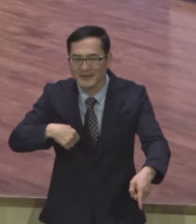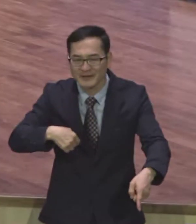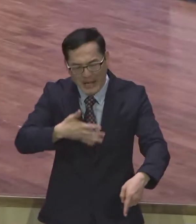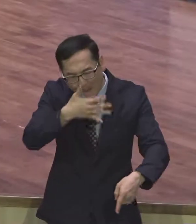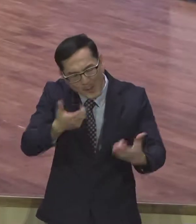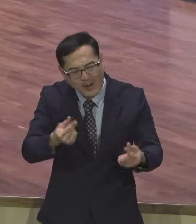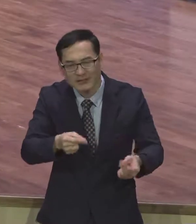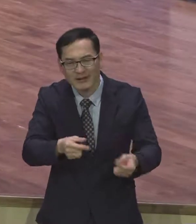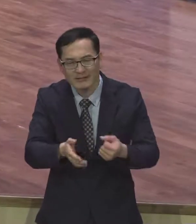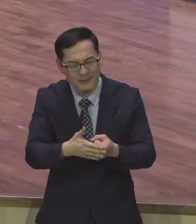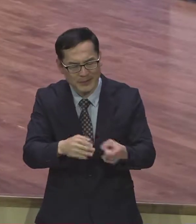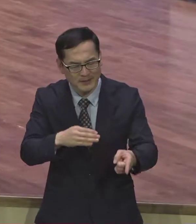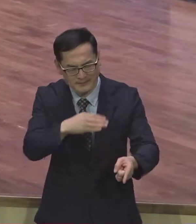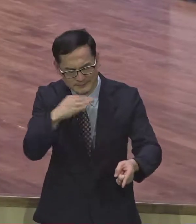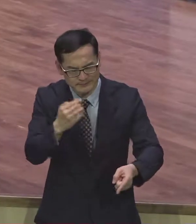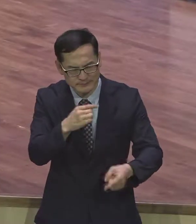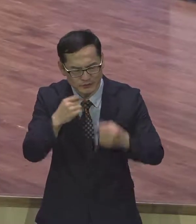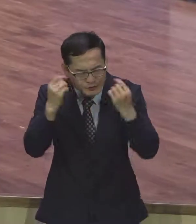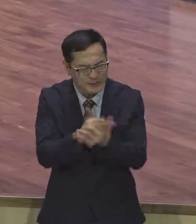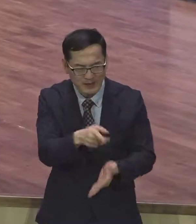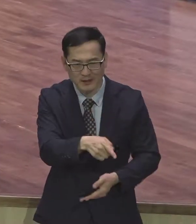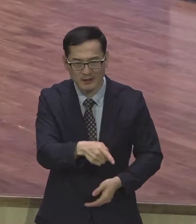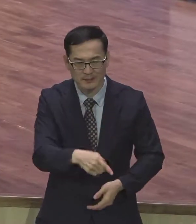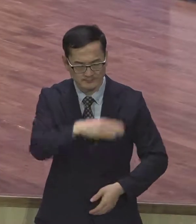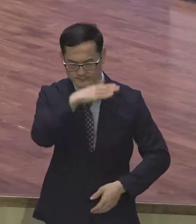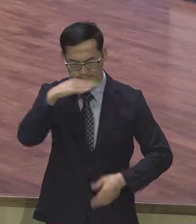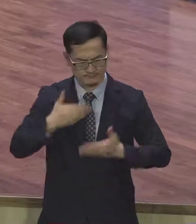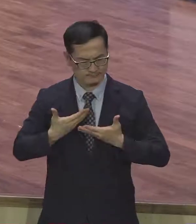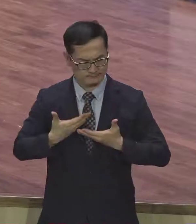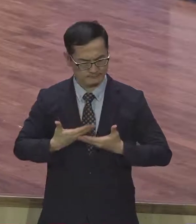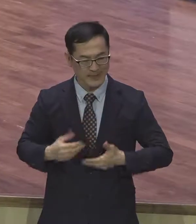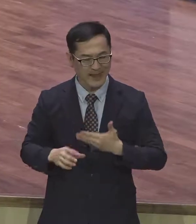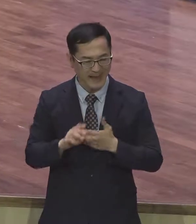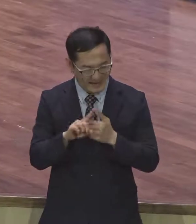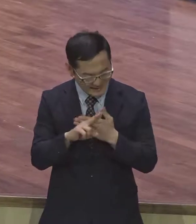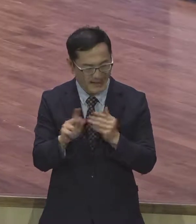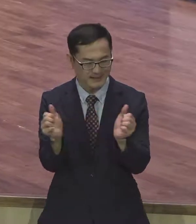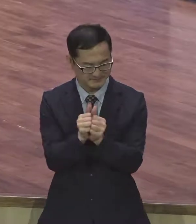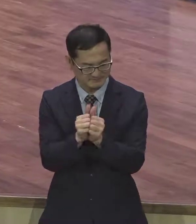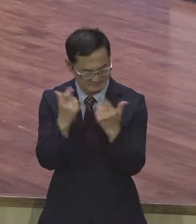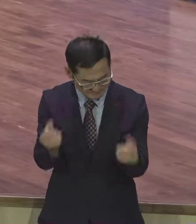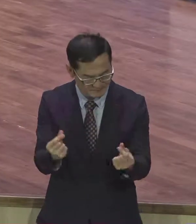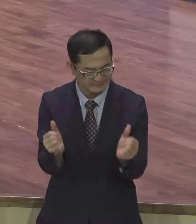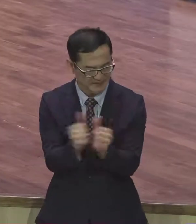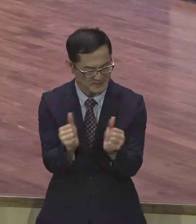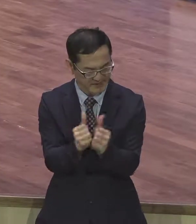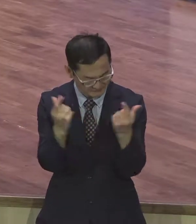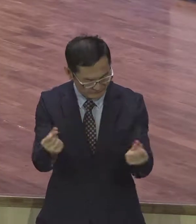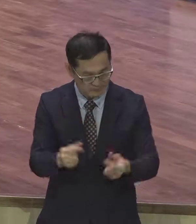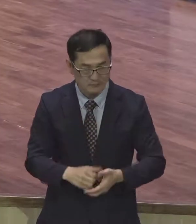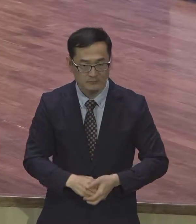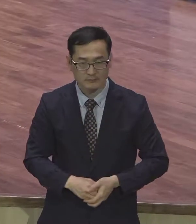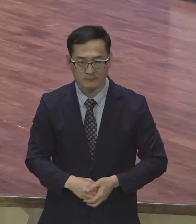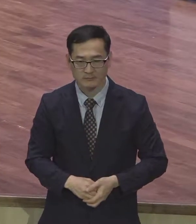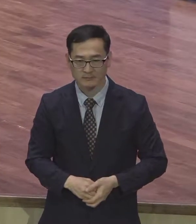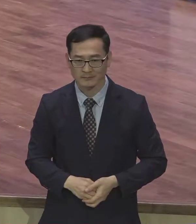심각하게 아주 폼 잡고 이래야 남자답고 좀 제보들을 제대로 못 하죠. 그러니까 웃는